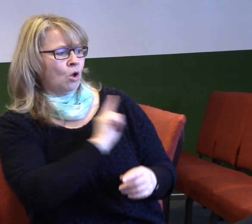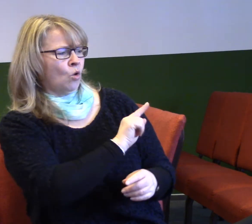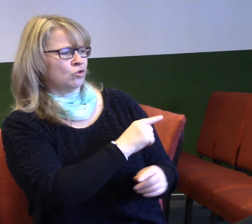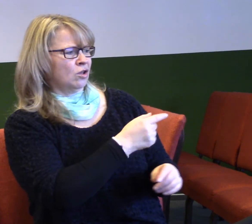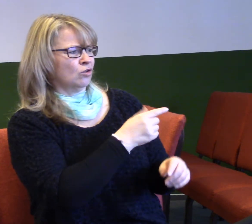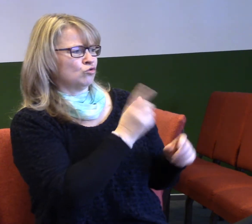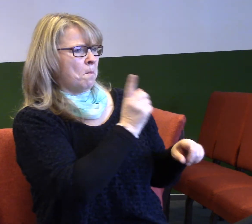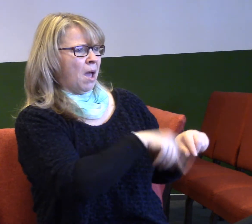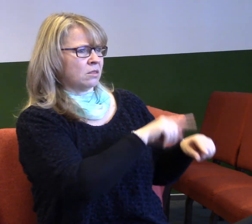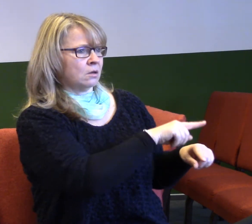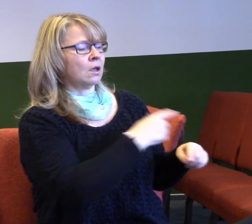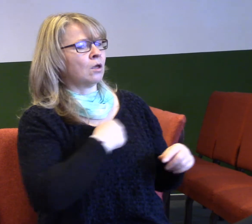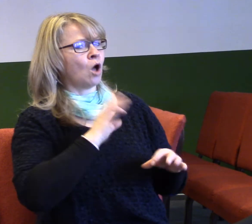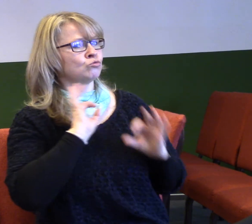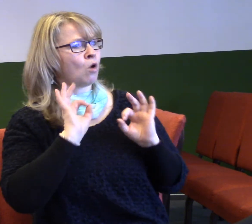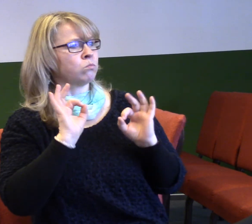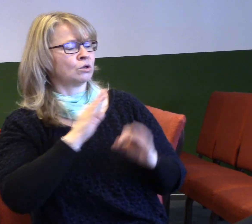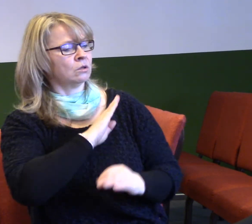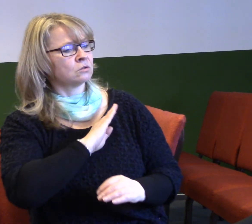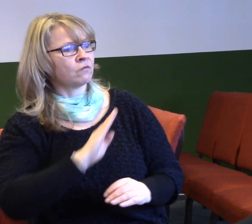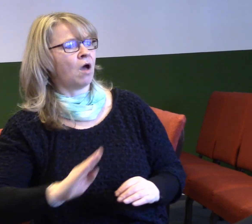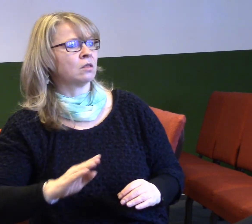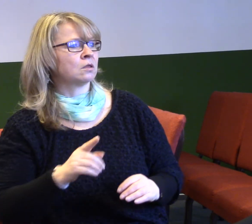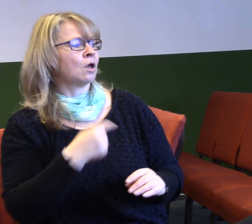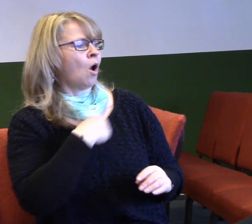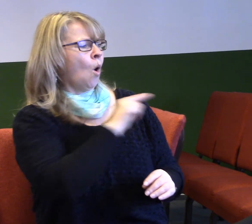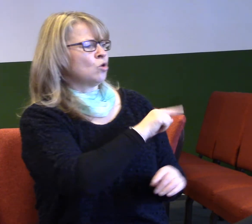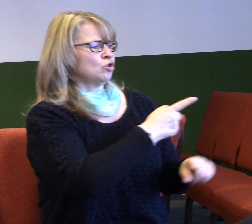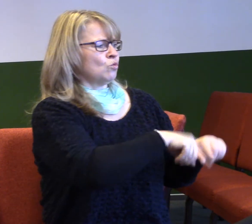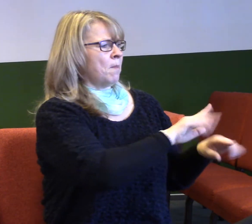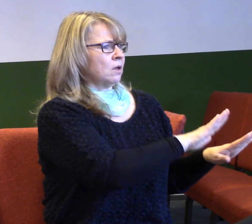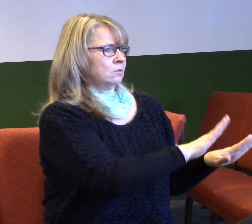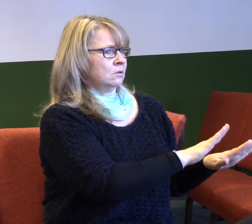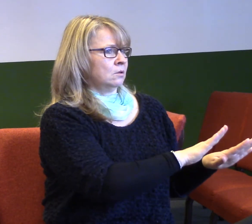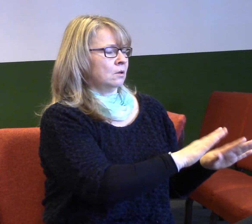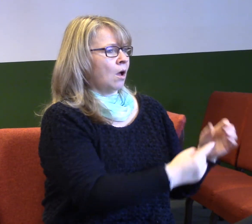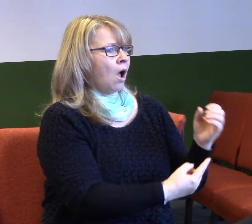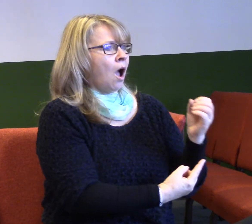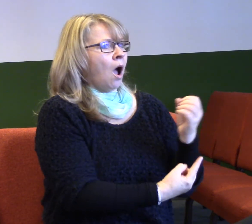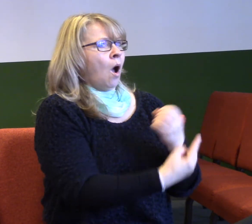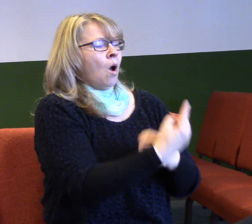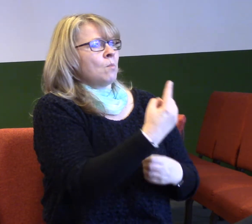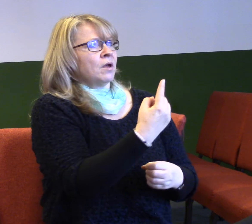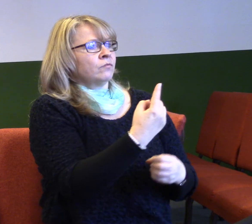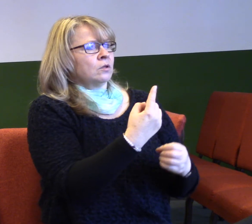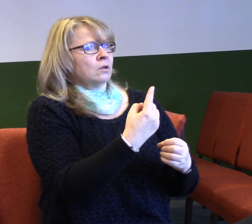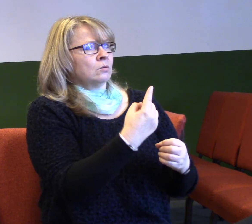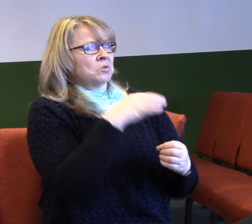ten dobrý, ten svatý. A teď najednou přichází někdo, syn nějakého tesaře z Nazaretu,